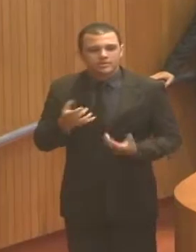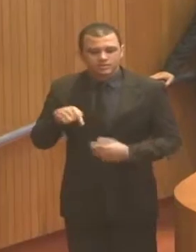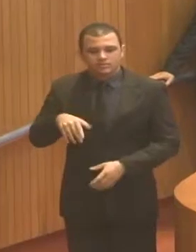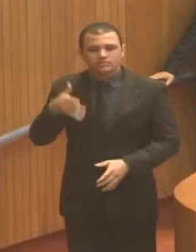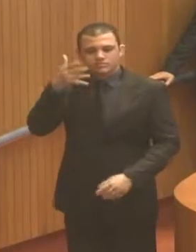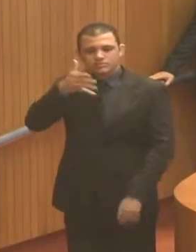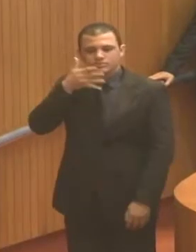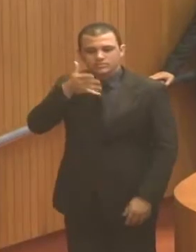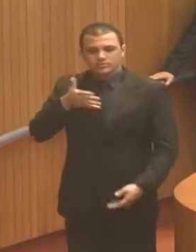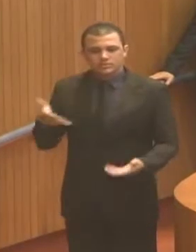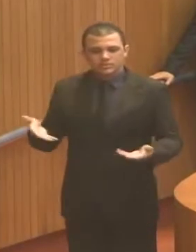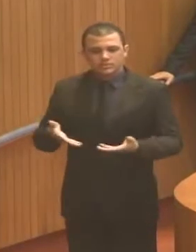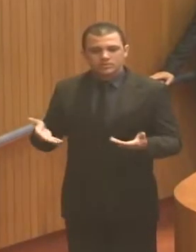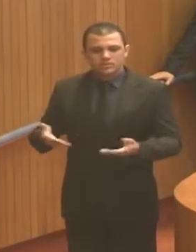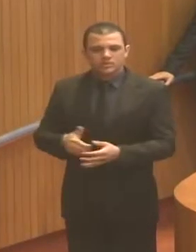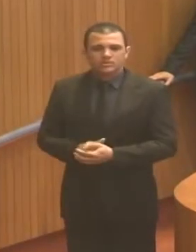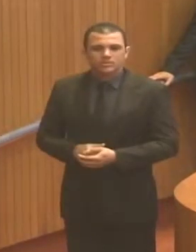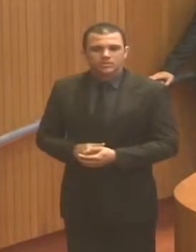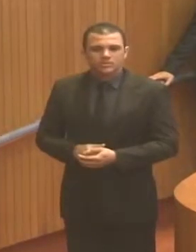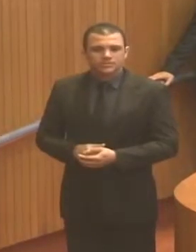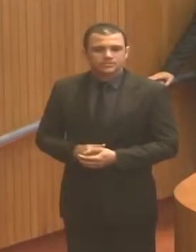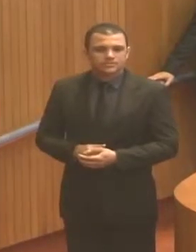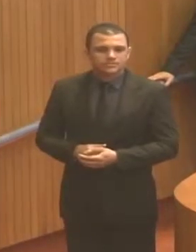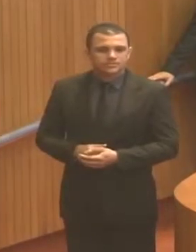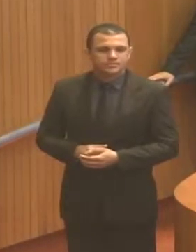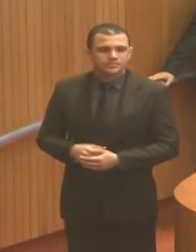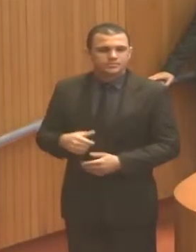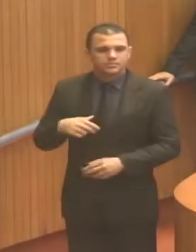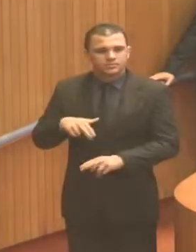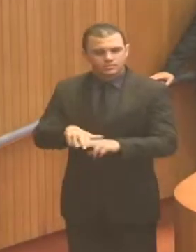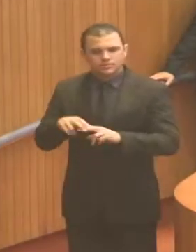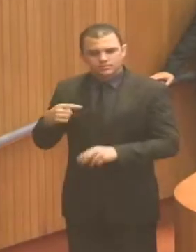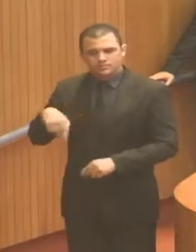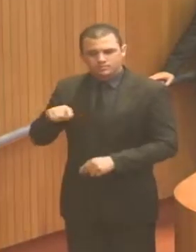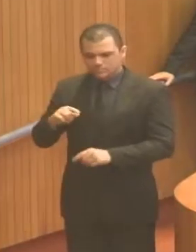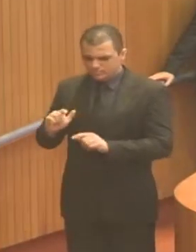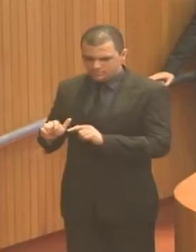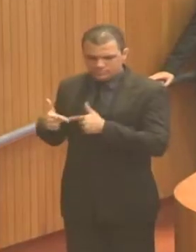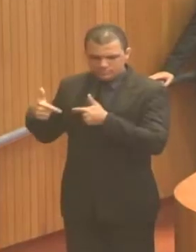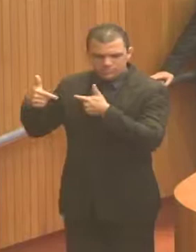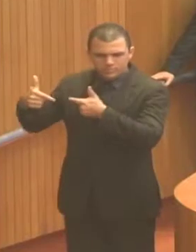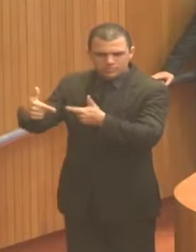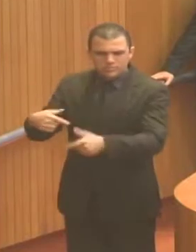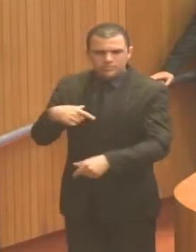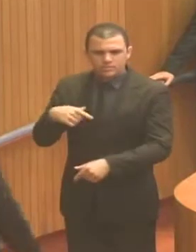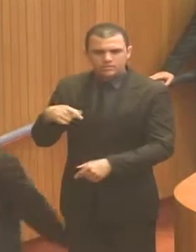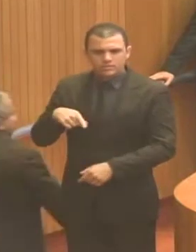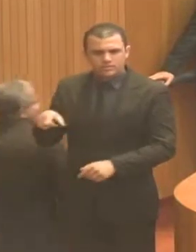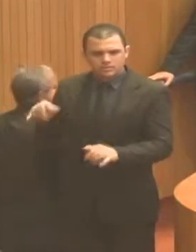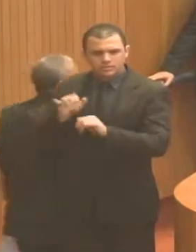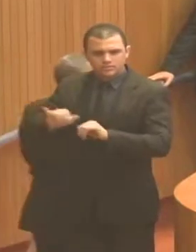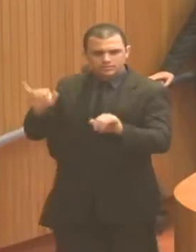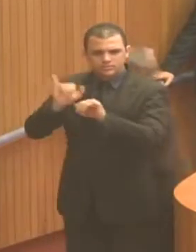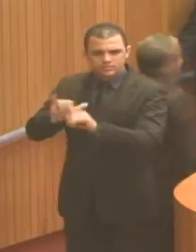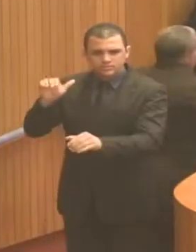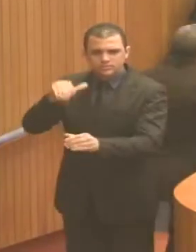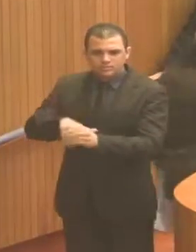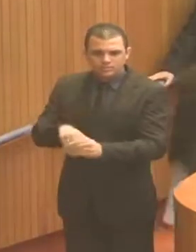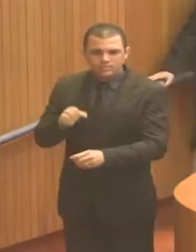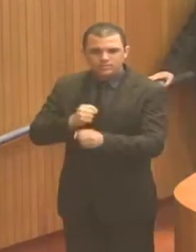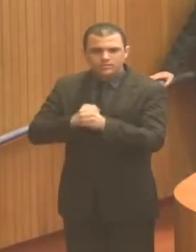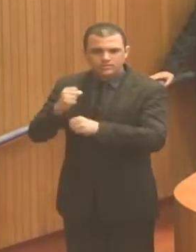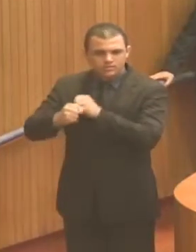após essa luta tremenda desta campanha eleitoral em